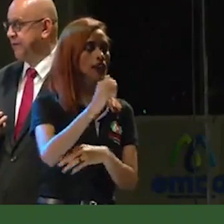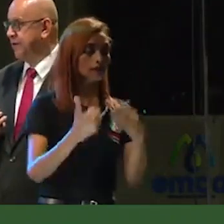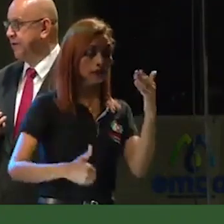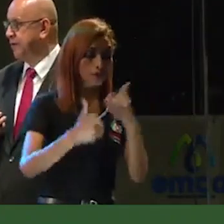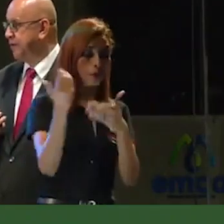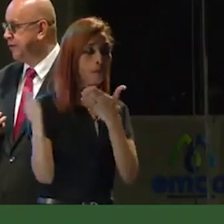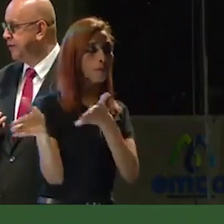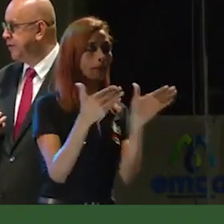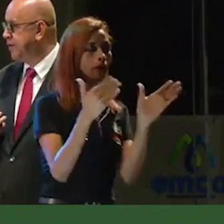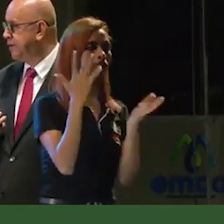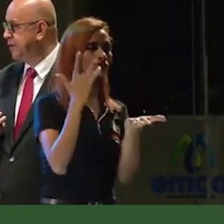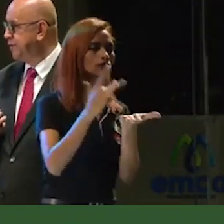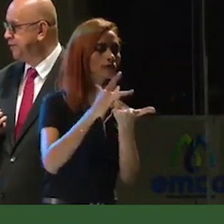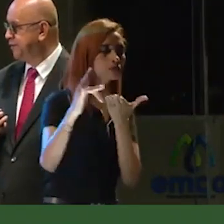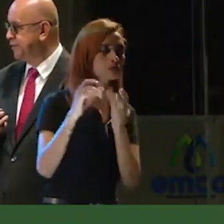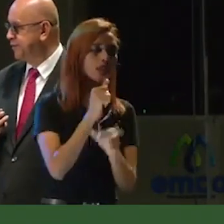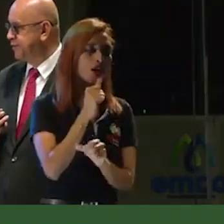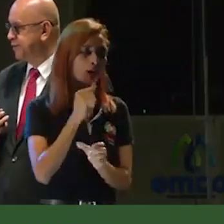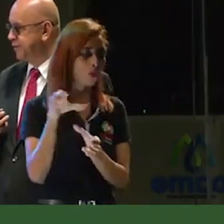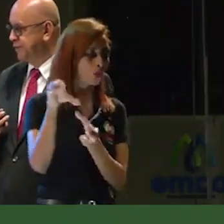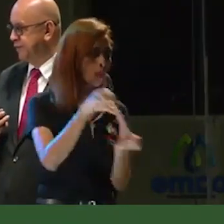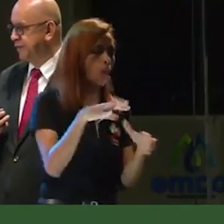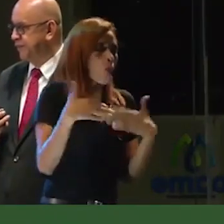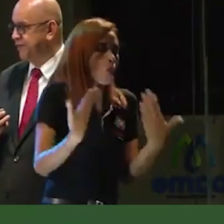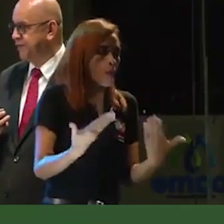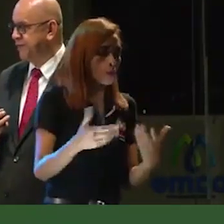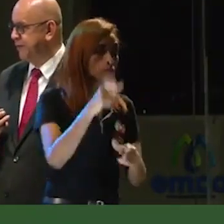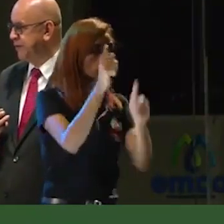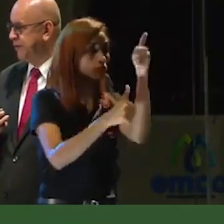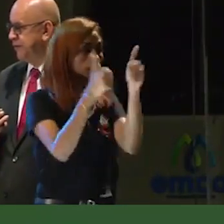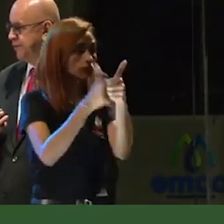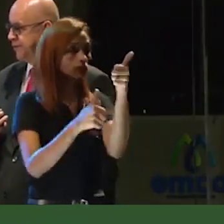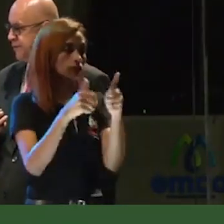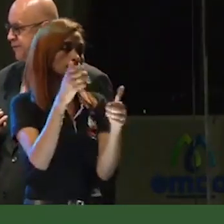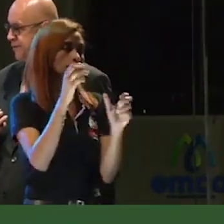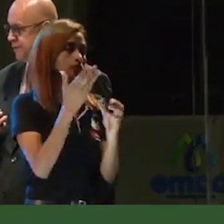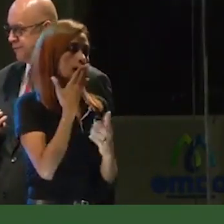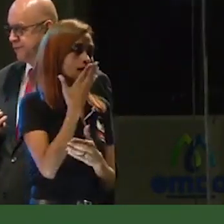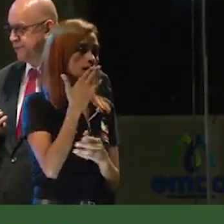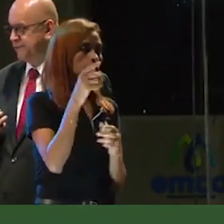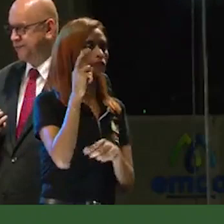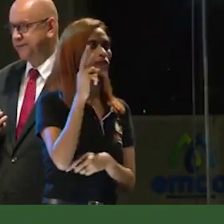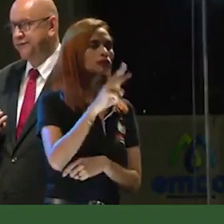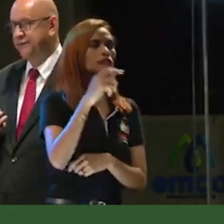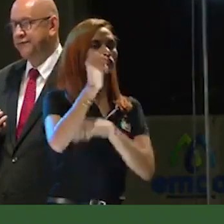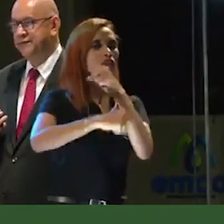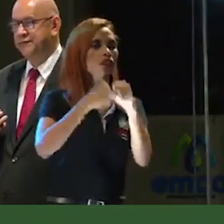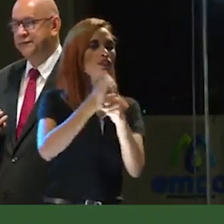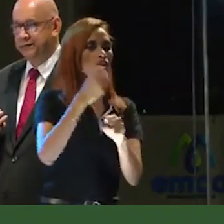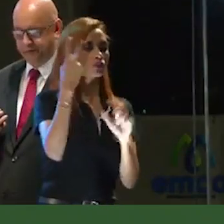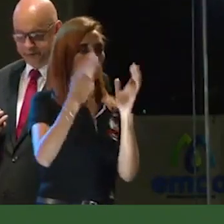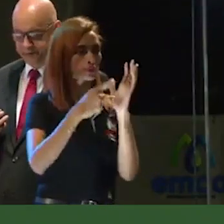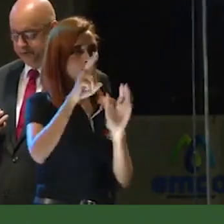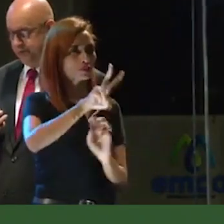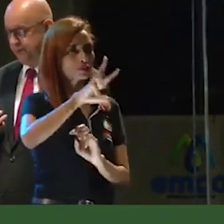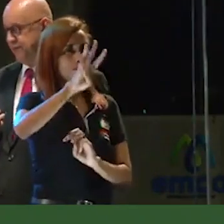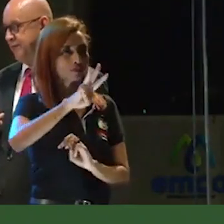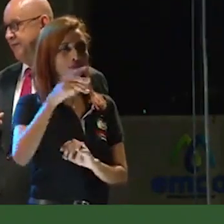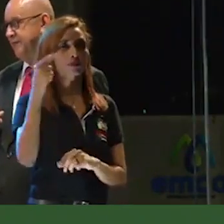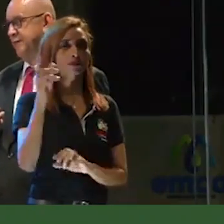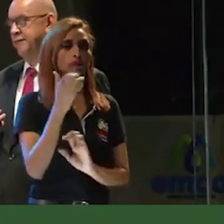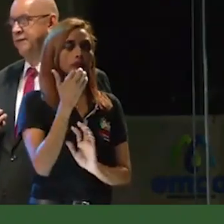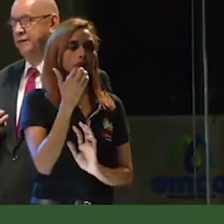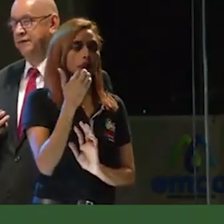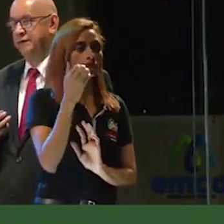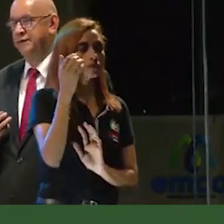saneamiento y manejo de vertimientos y que los calarqueños ya empiecen a ver en el 2023 cómo el pescador puede